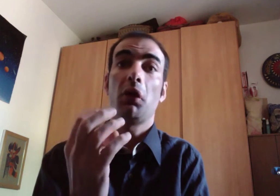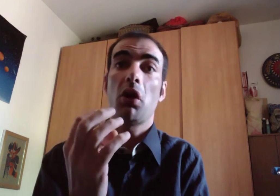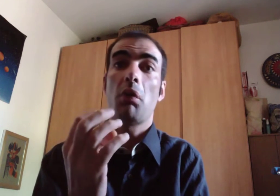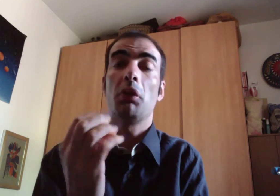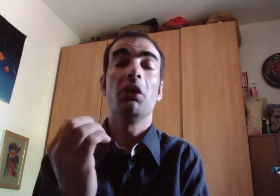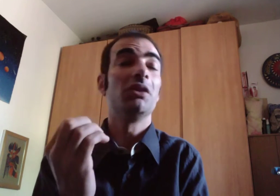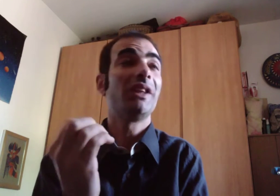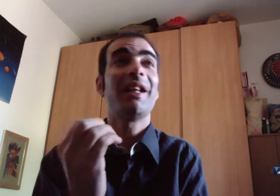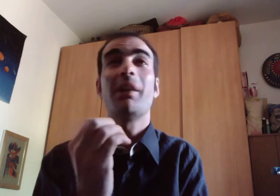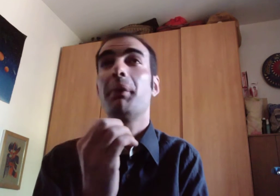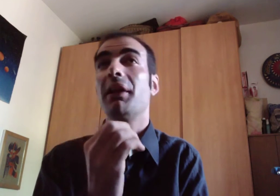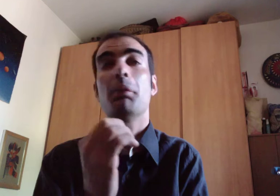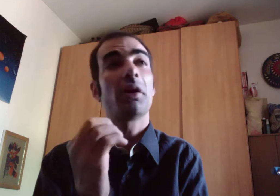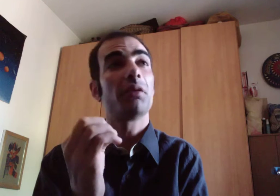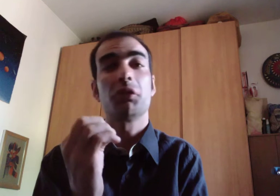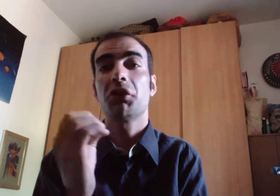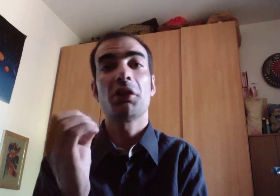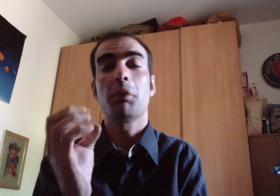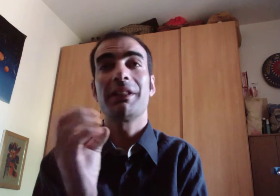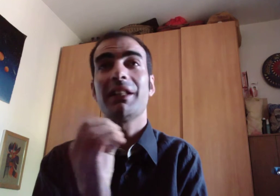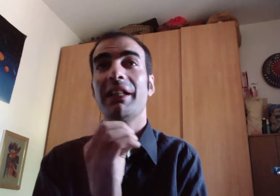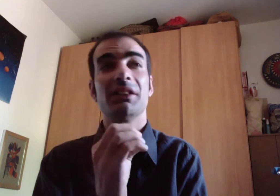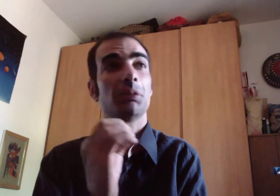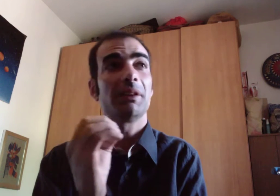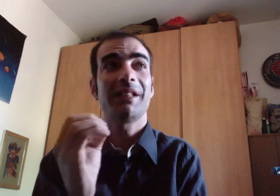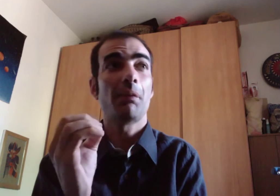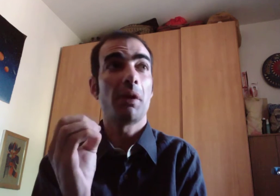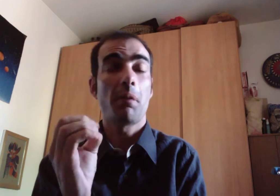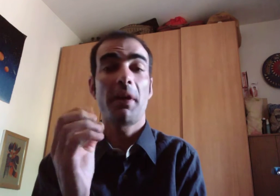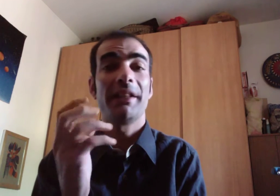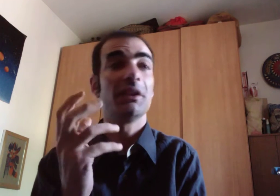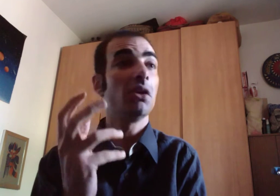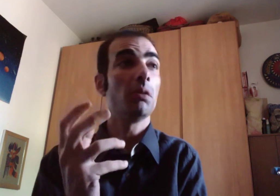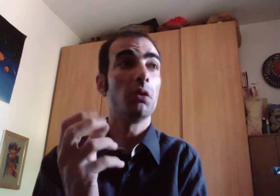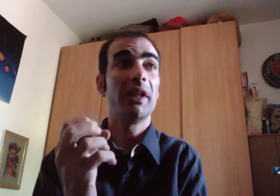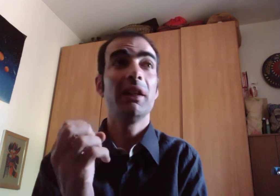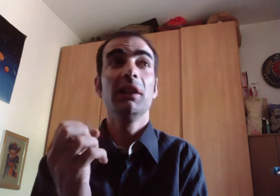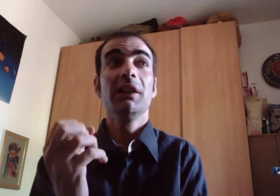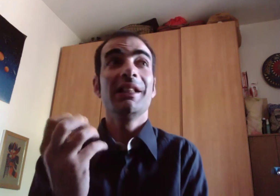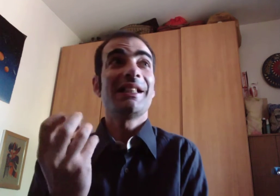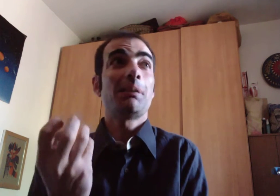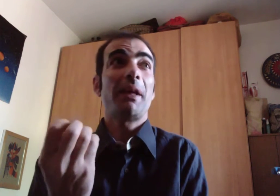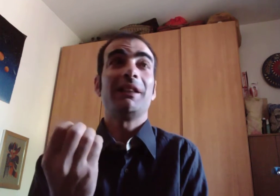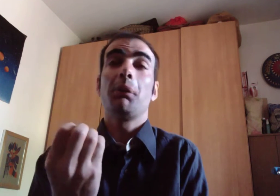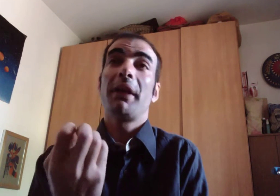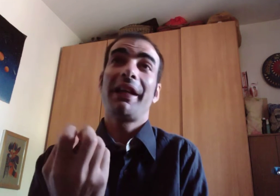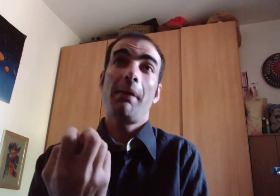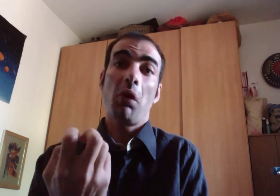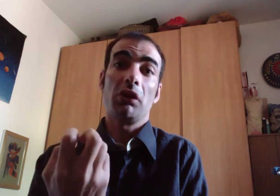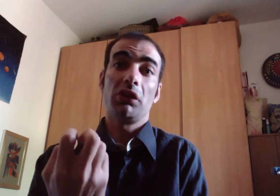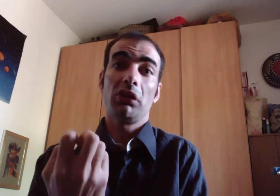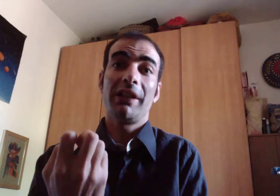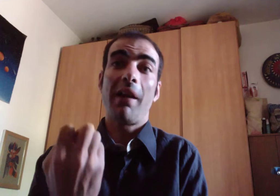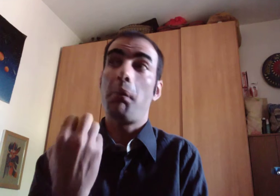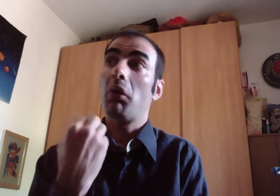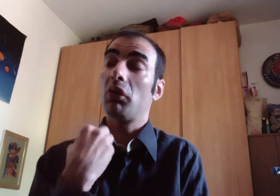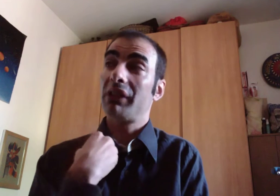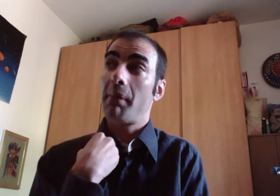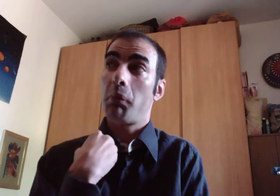comodo tranne per le poche funzioni basilari indispensabili per il comune spesso perché mosso dal poco tempo